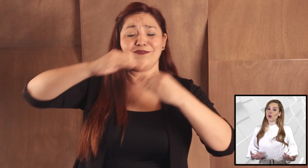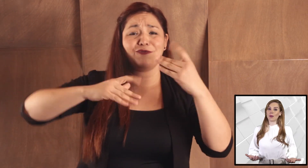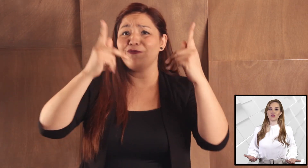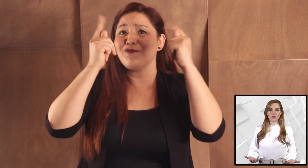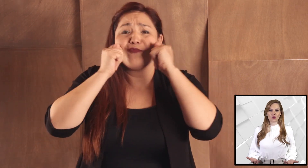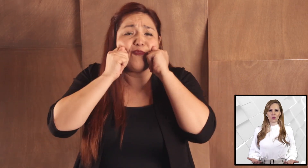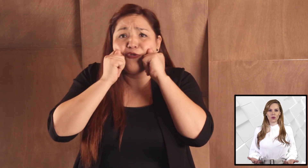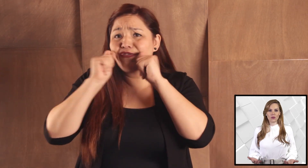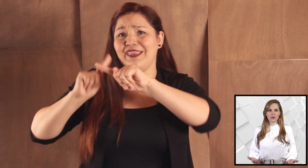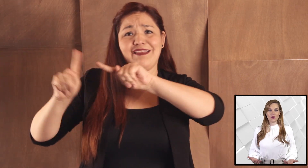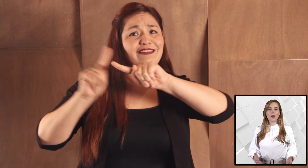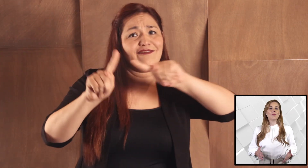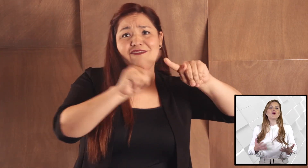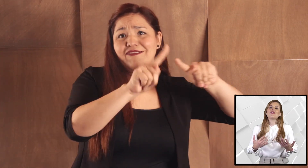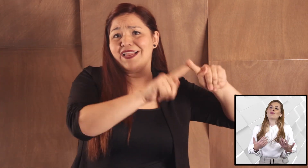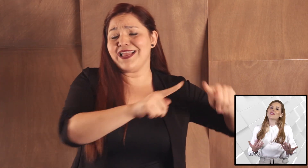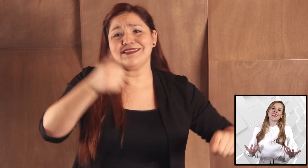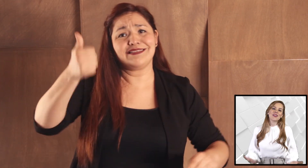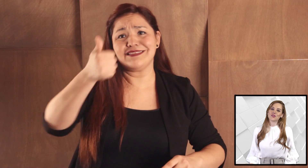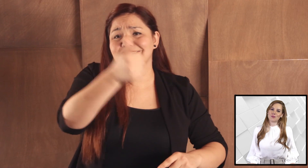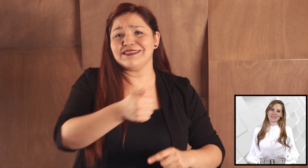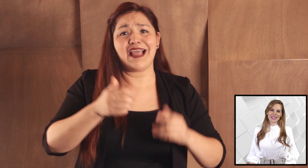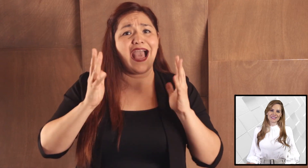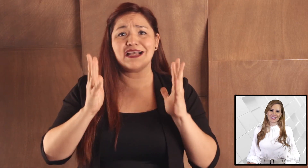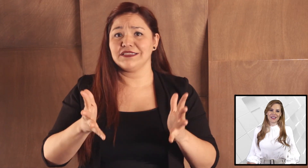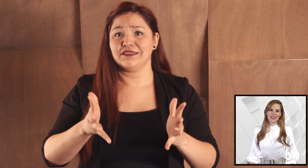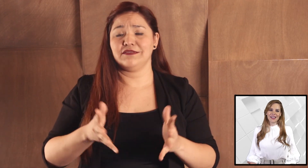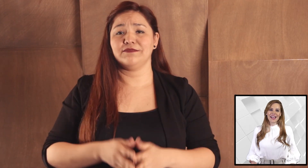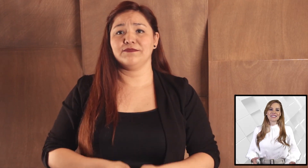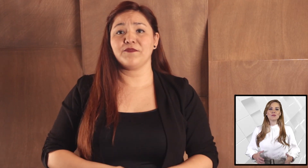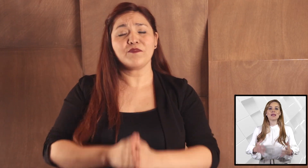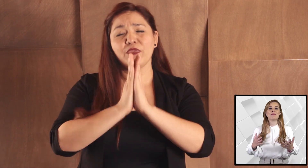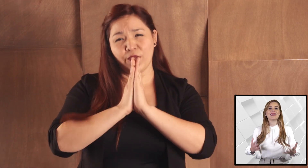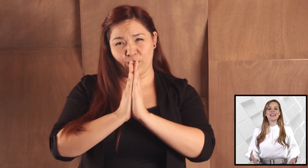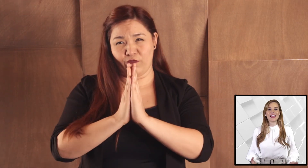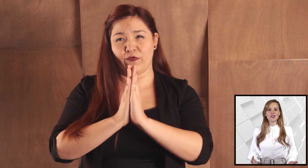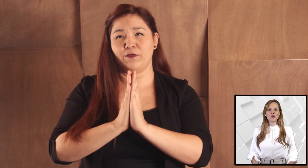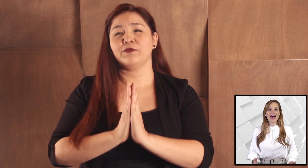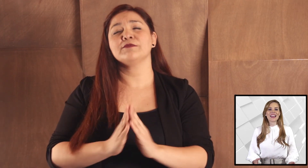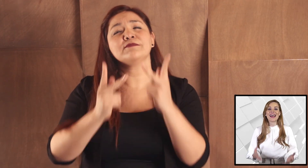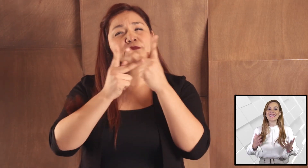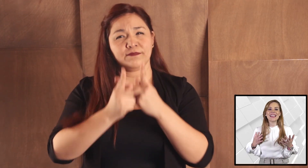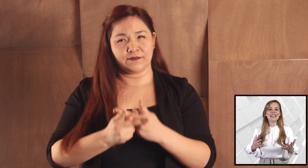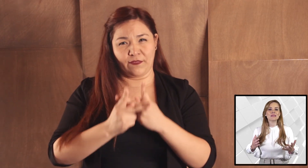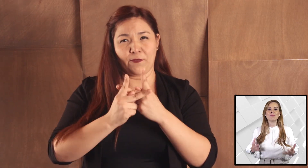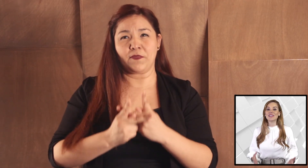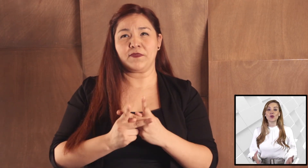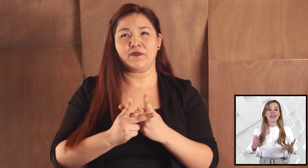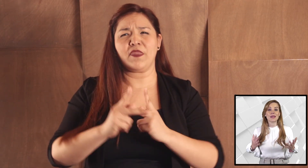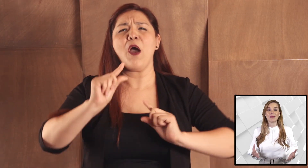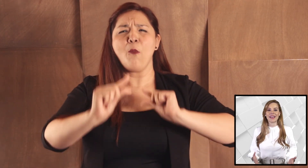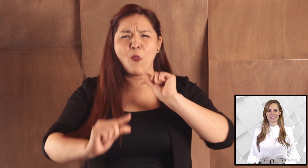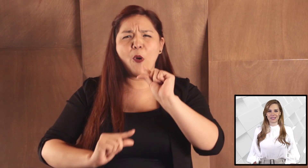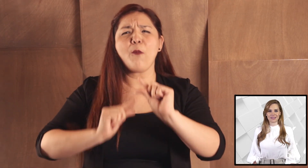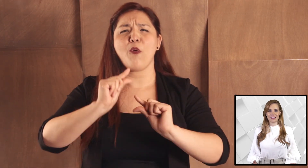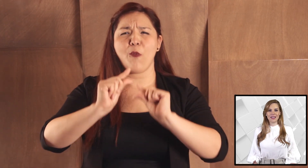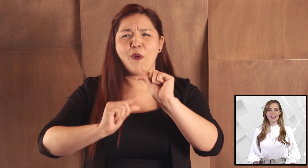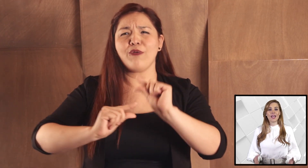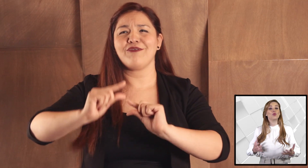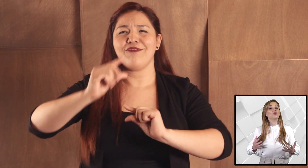jugamos un rol. Por favor, tennos paciencia. Estamos aprendiendo a darte el espacio que te mereces. En un